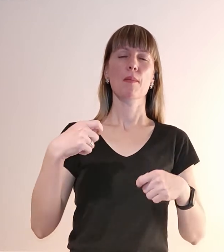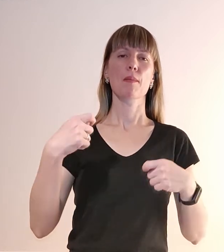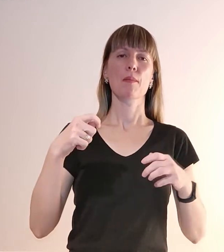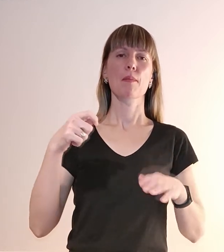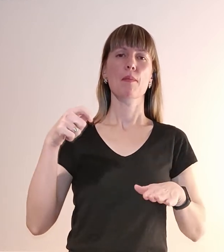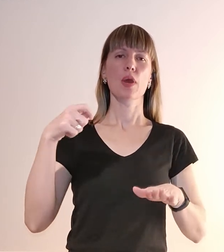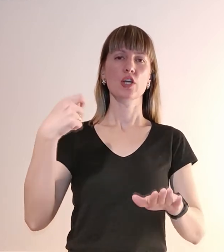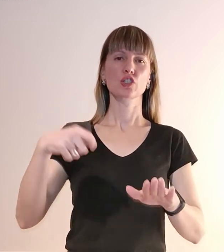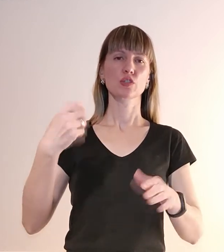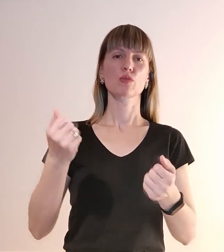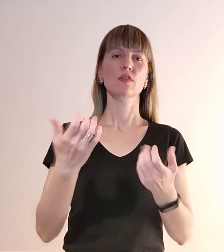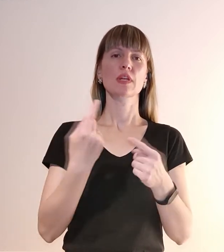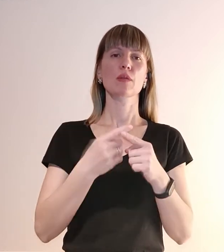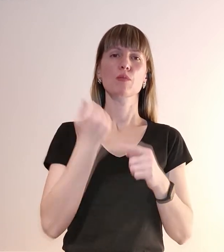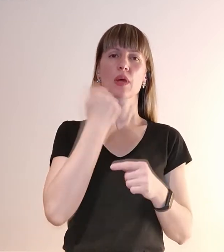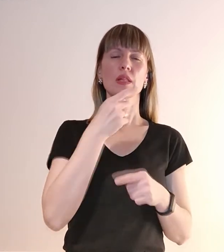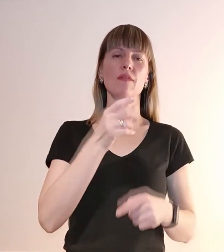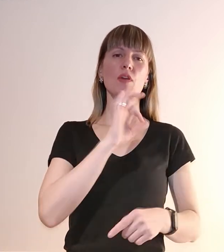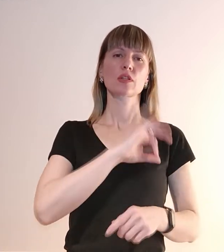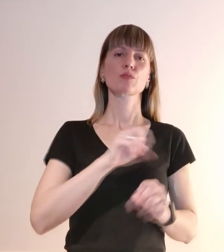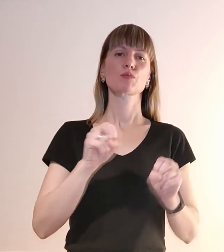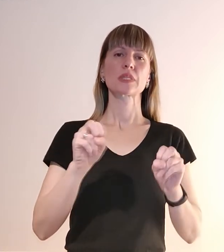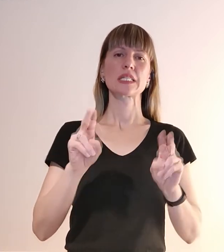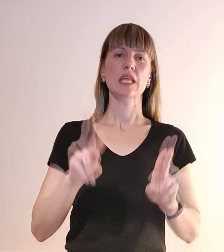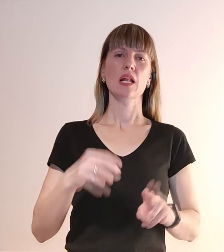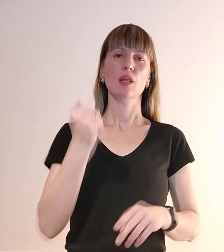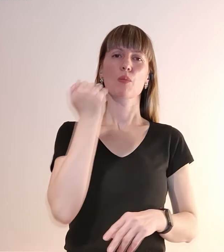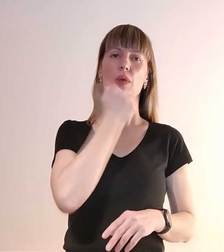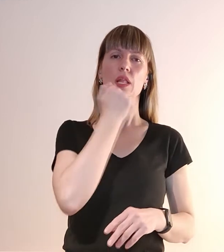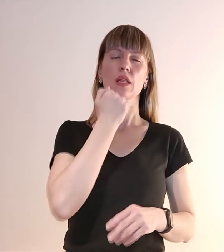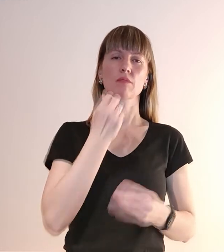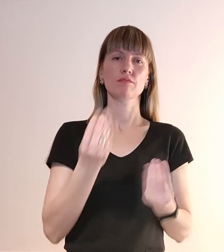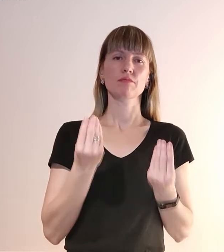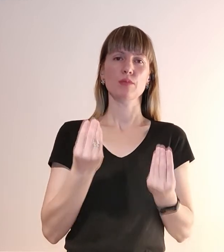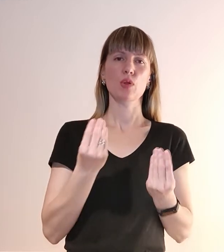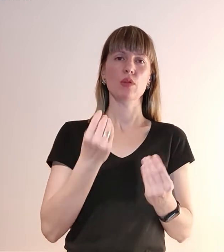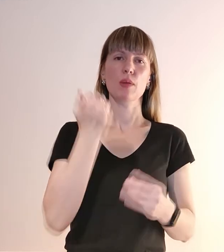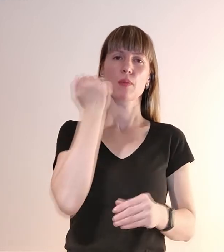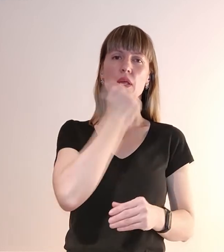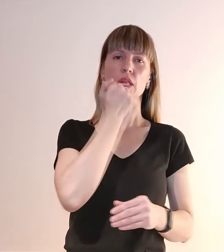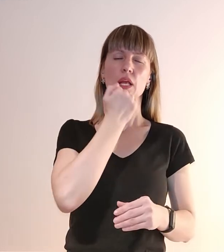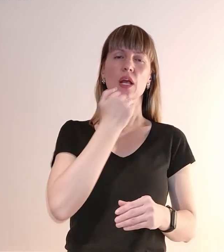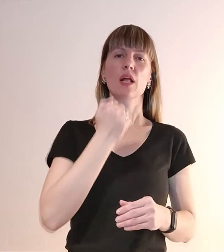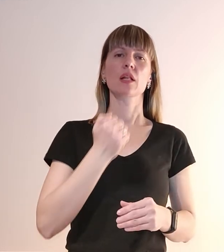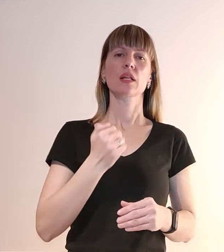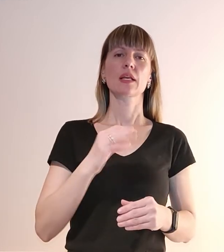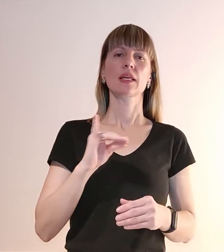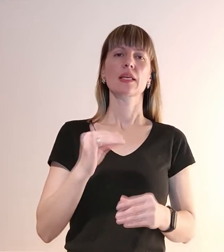таку тканину, тому що там використовується така щільна тканина. По-третє,